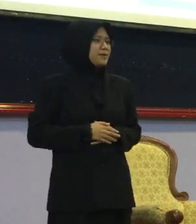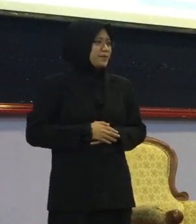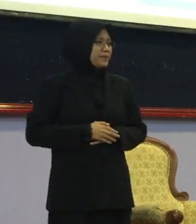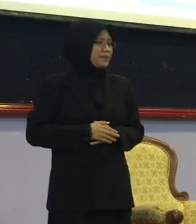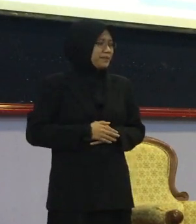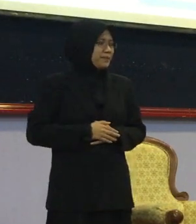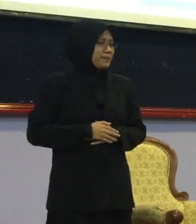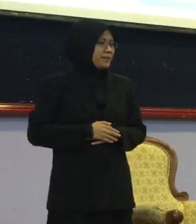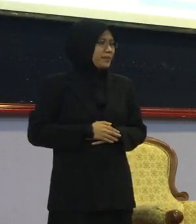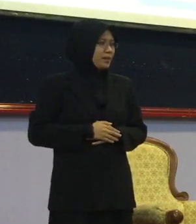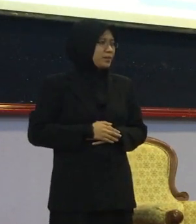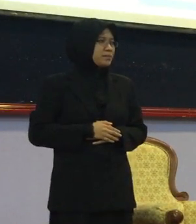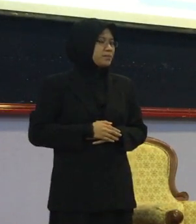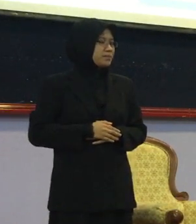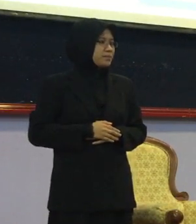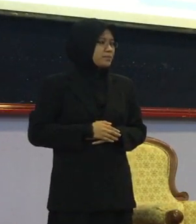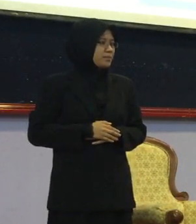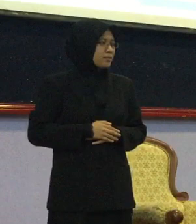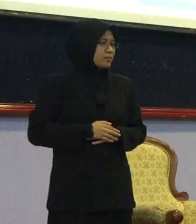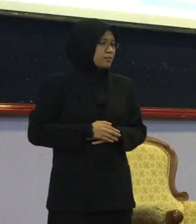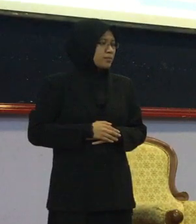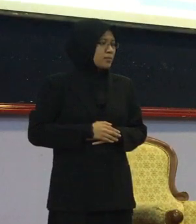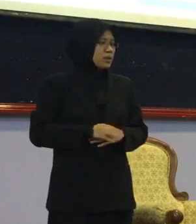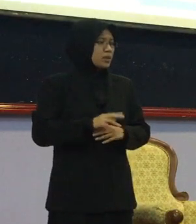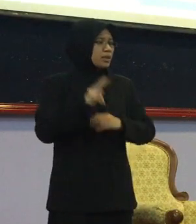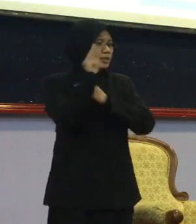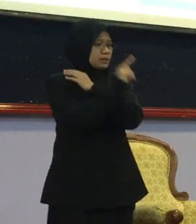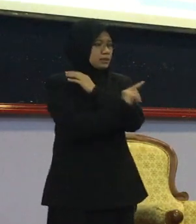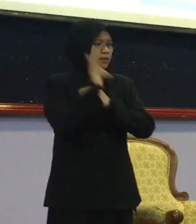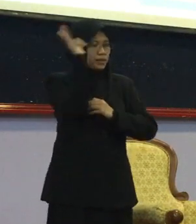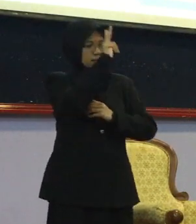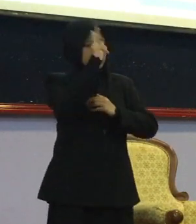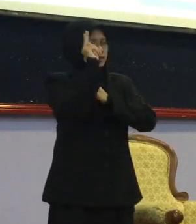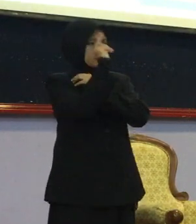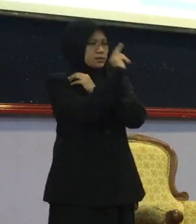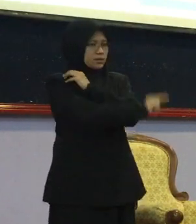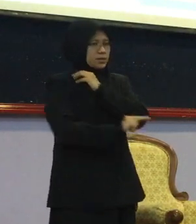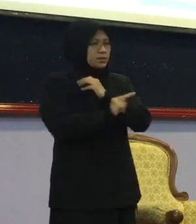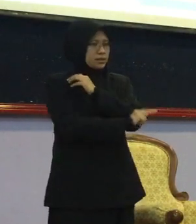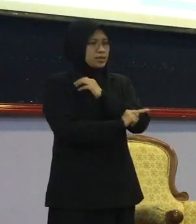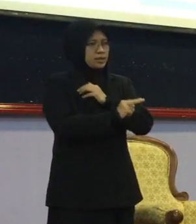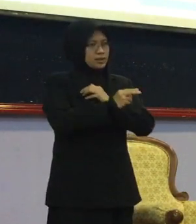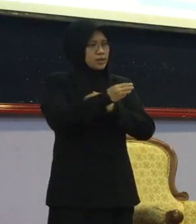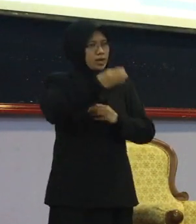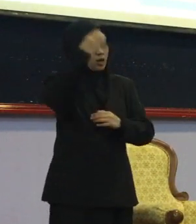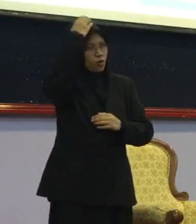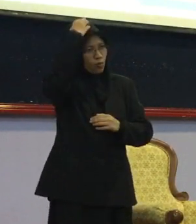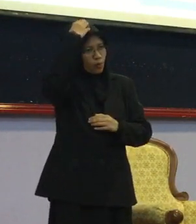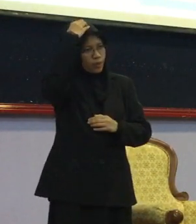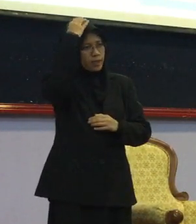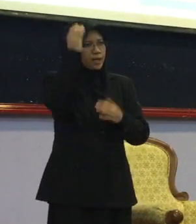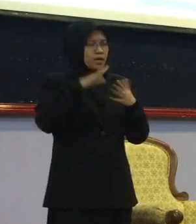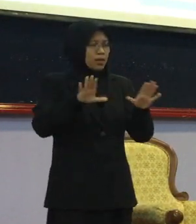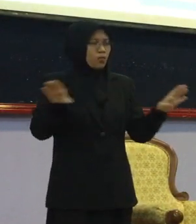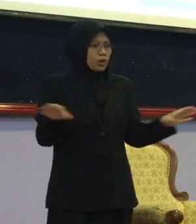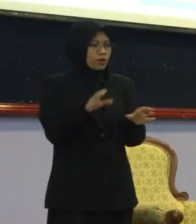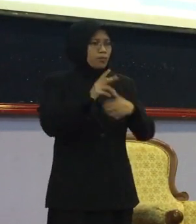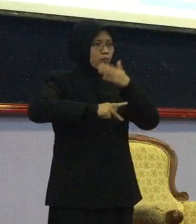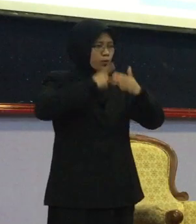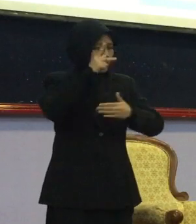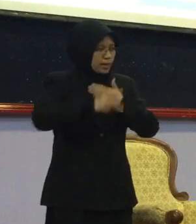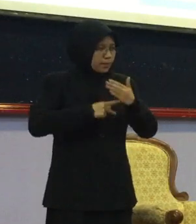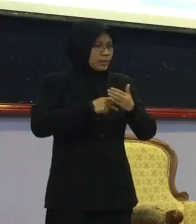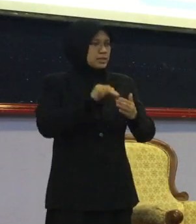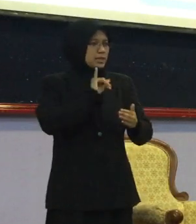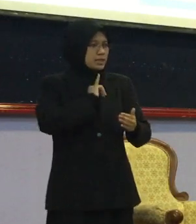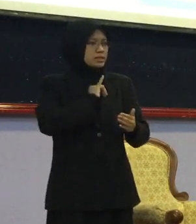Jadual dia penuh kan Jadi Kerajaan Negeri Selangor Sudah ada Pusat Berdaya OKU Dan kita pun dah cadangkan Dalam mencuarat